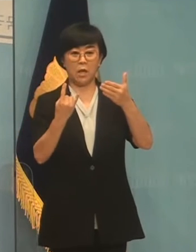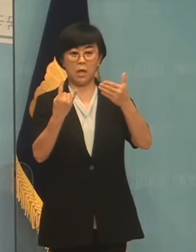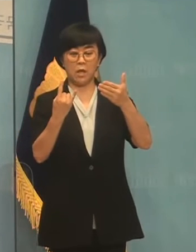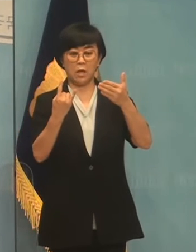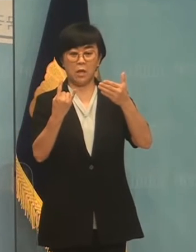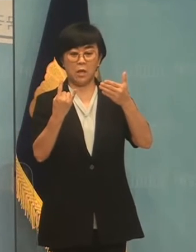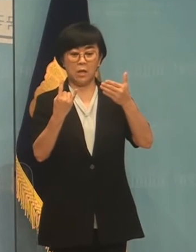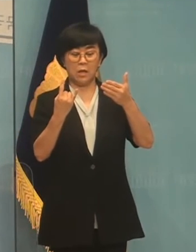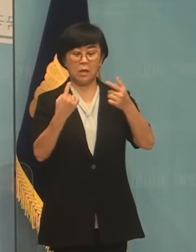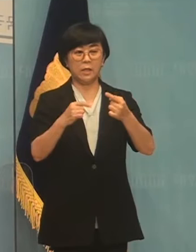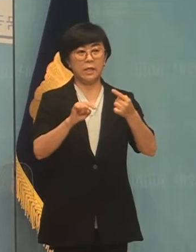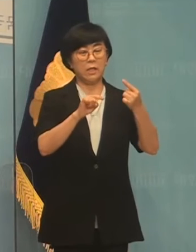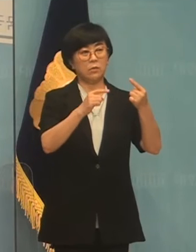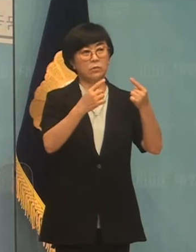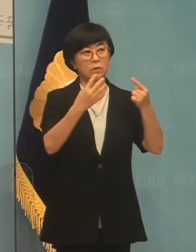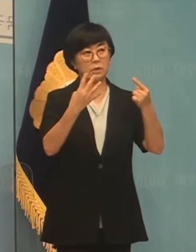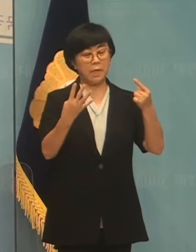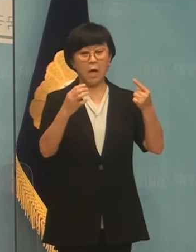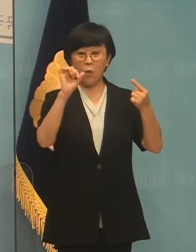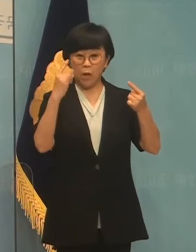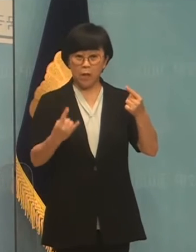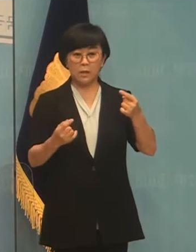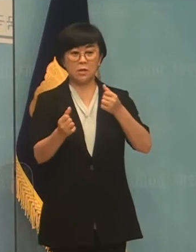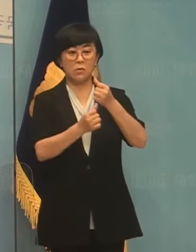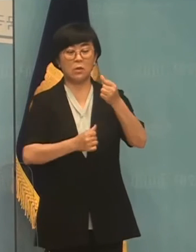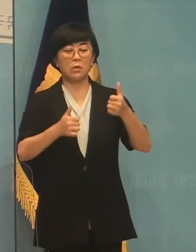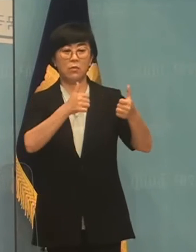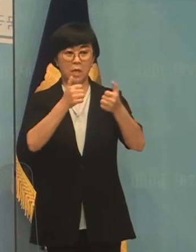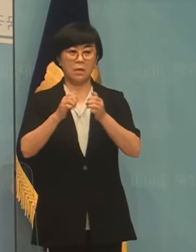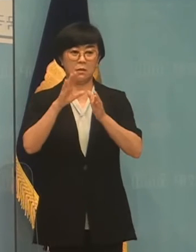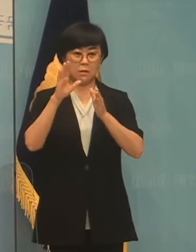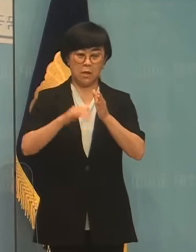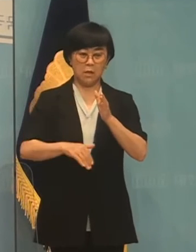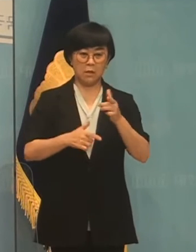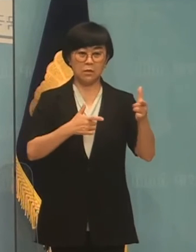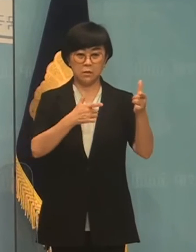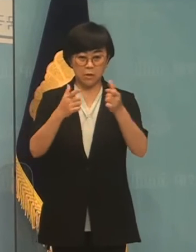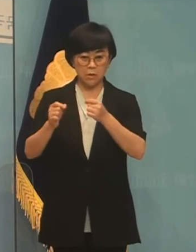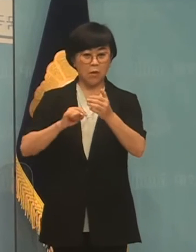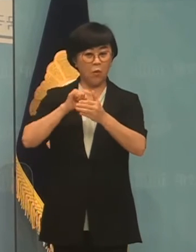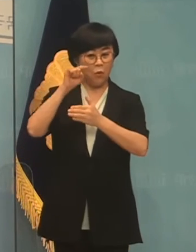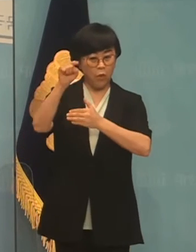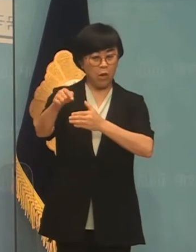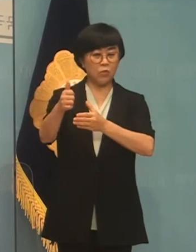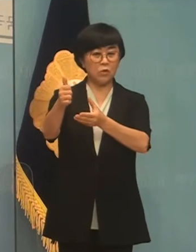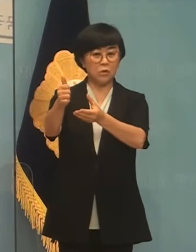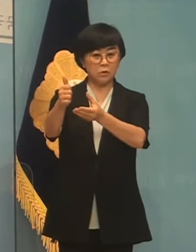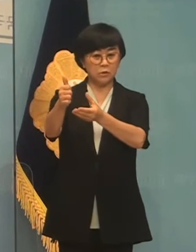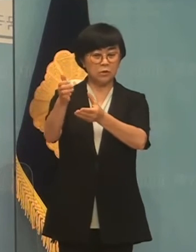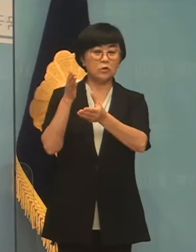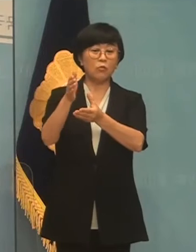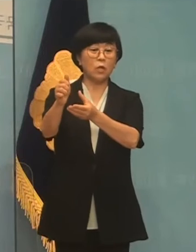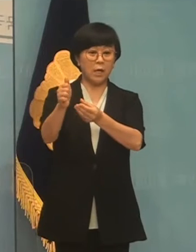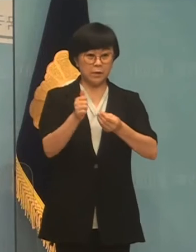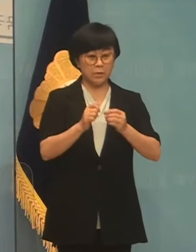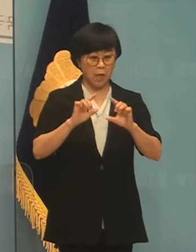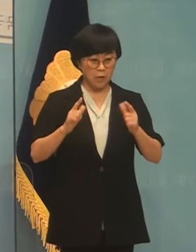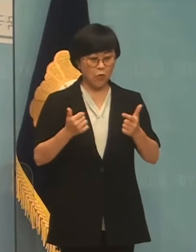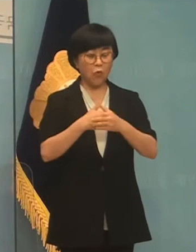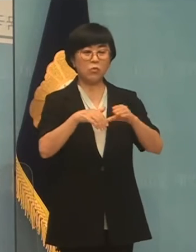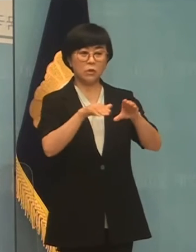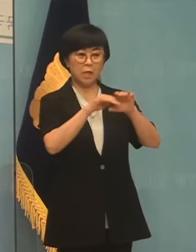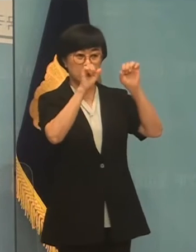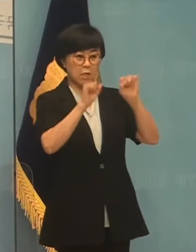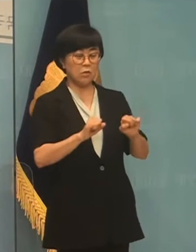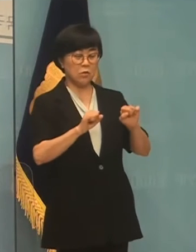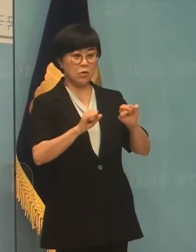제1회부터 4회까지의 위원회 회의에는 전체 내부 전문가가 충전한 것이 아닌 문제부